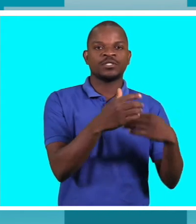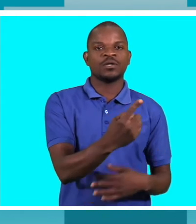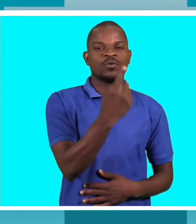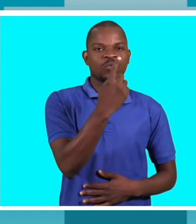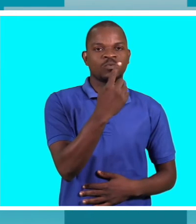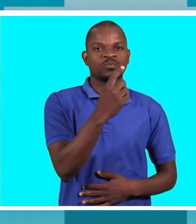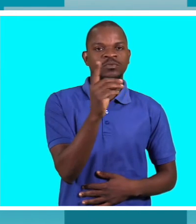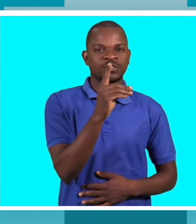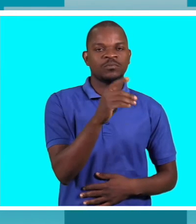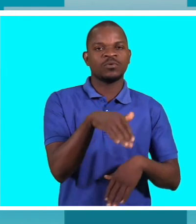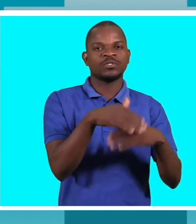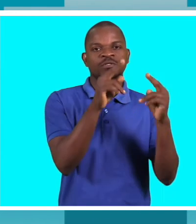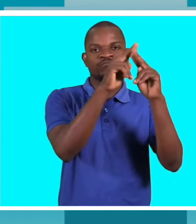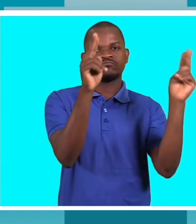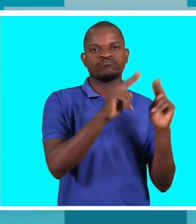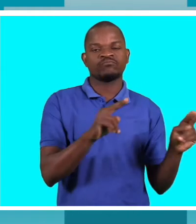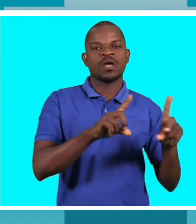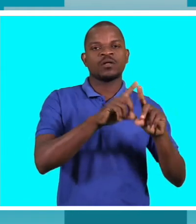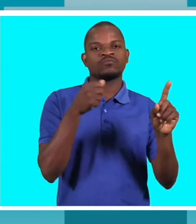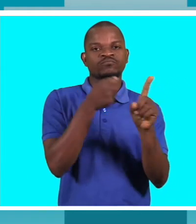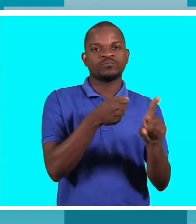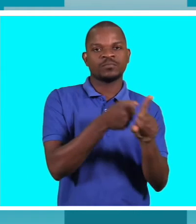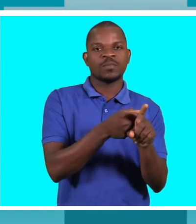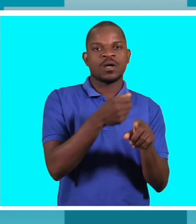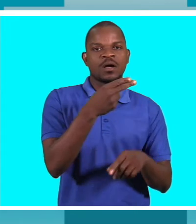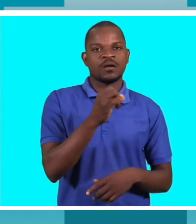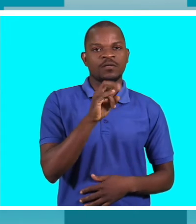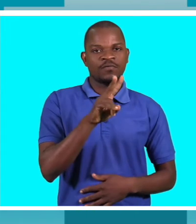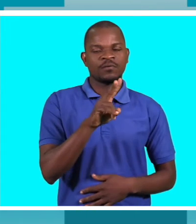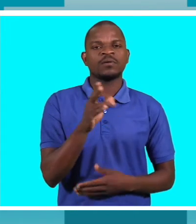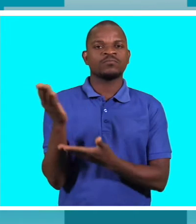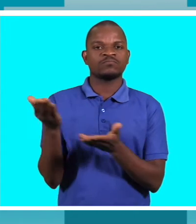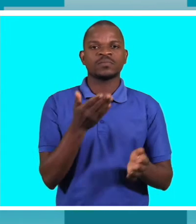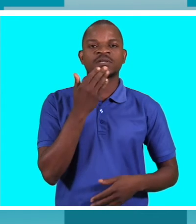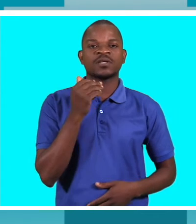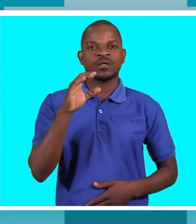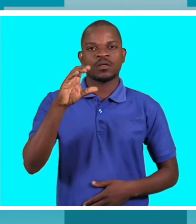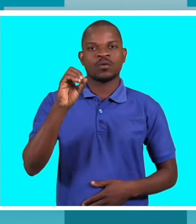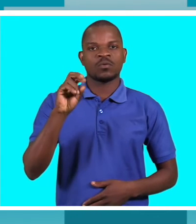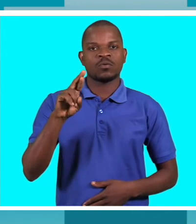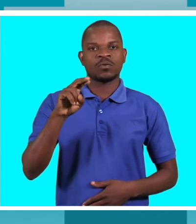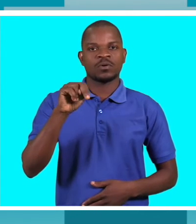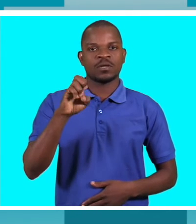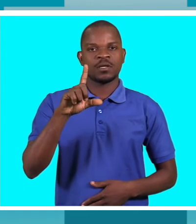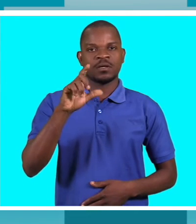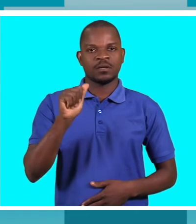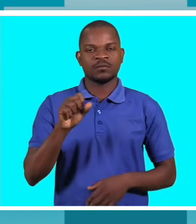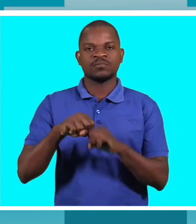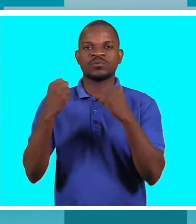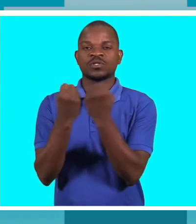Internacional do Combate ao Gaivicida. Para tal, temos como convidado Cornélia Bambu, da Luana Semea Surizo, e também